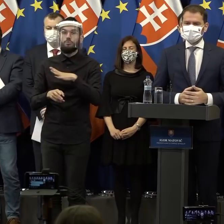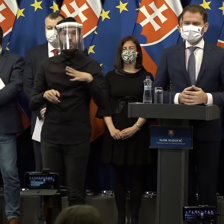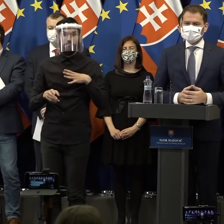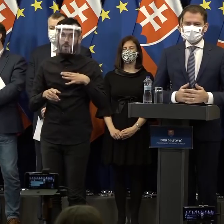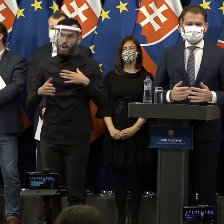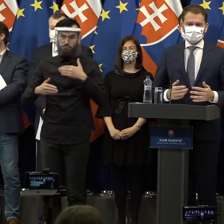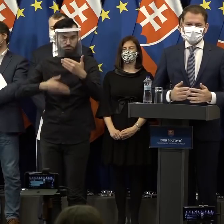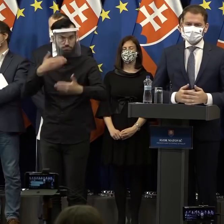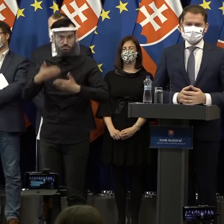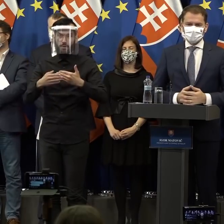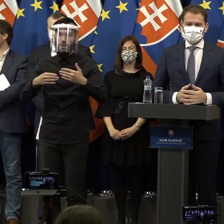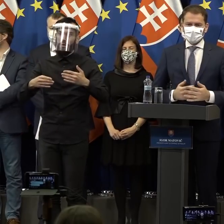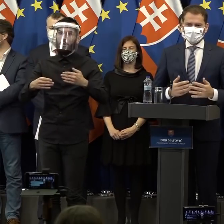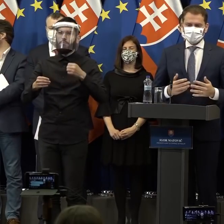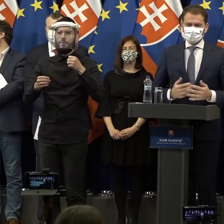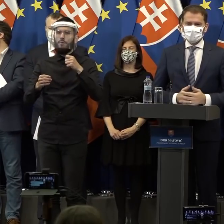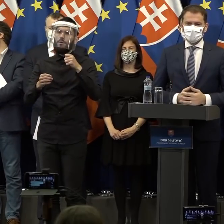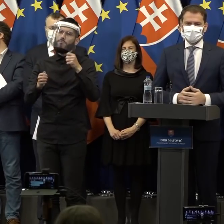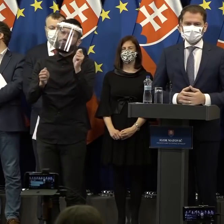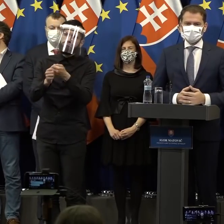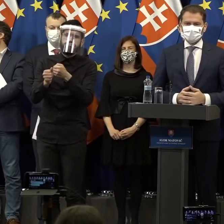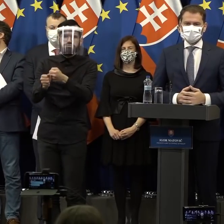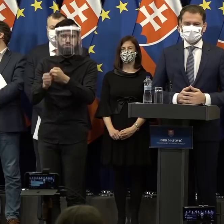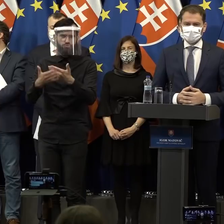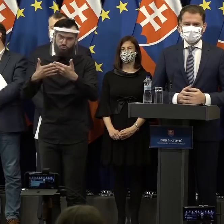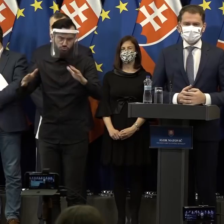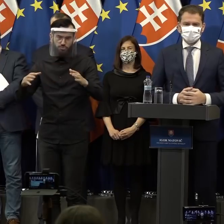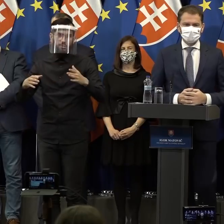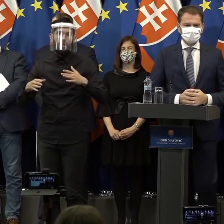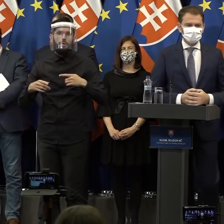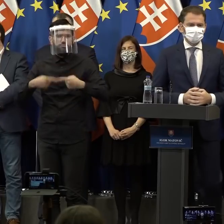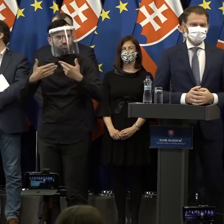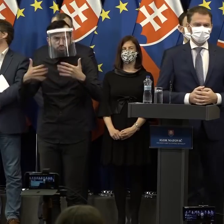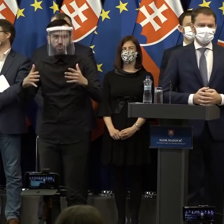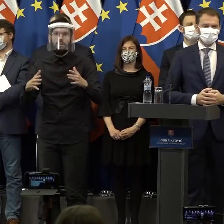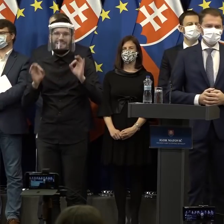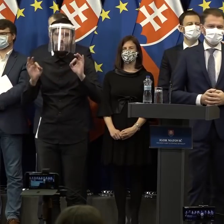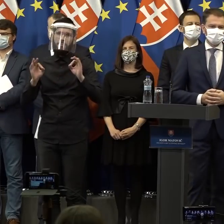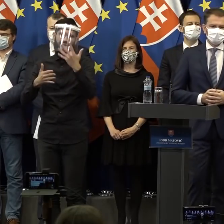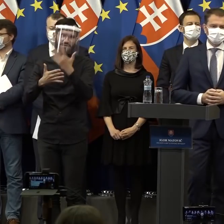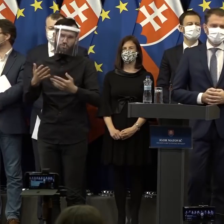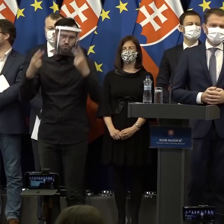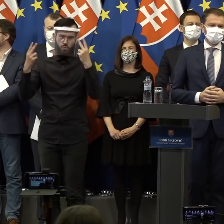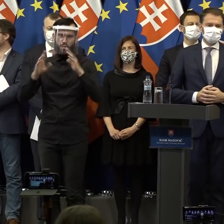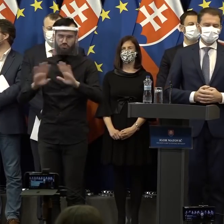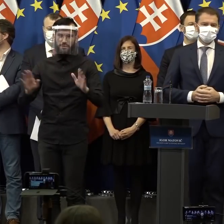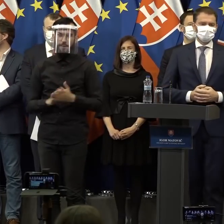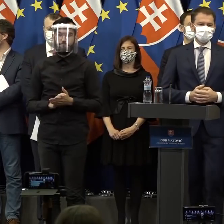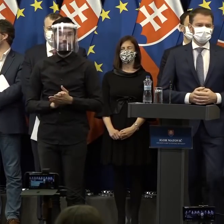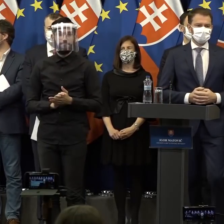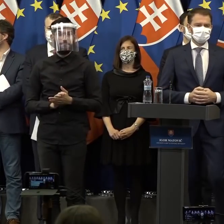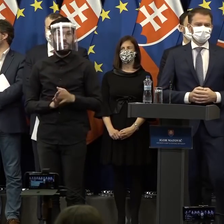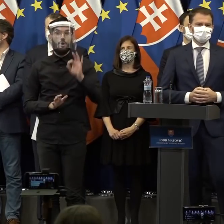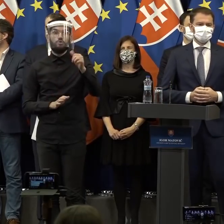štandardne, žiadna krv a veľmi dobrý produkt na konci. Ďakujeme. Televízia Markyza.